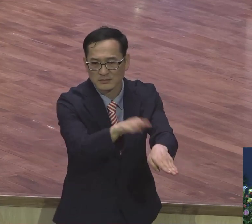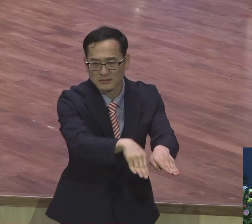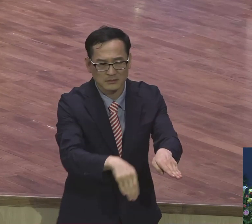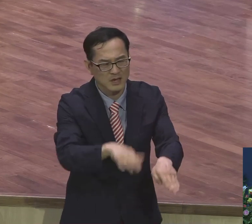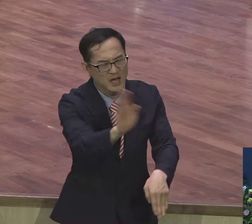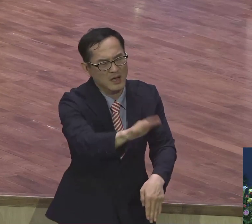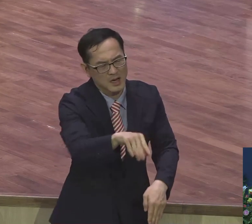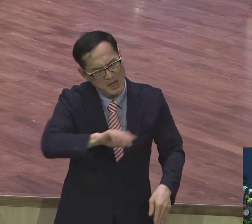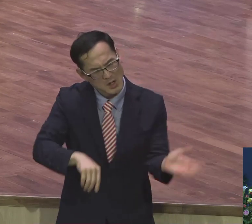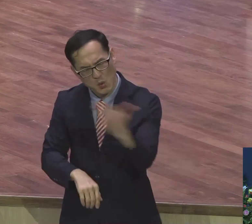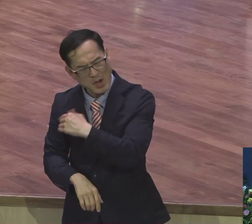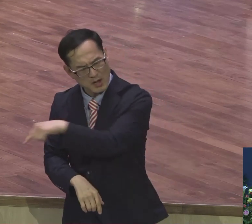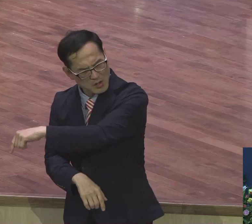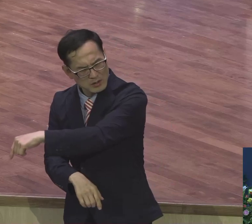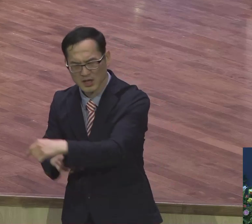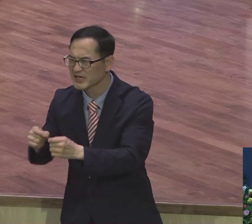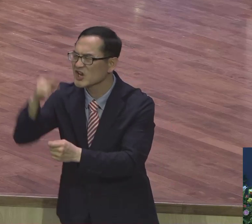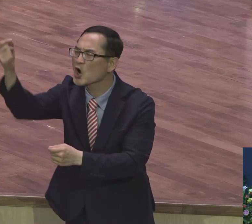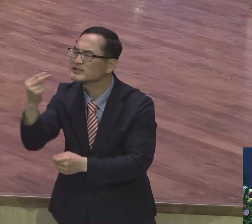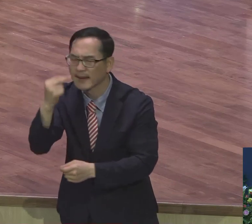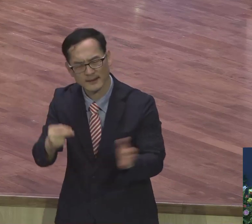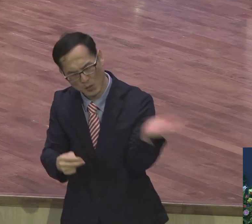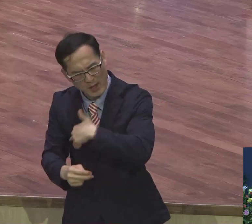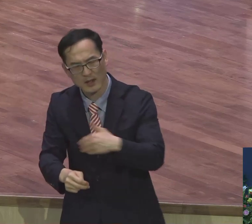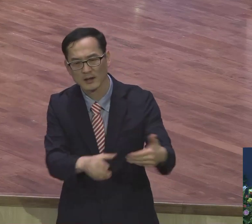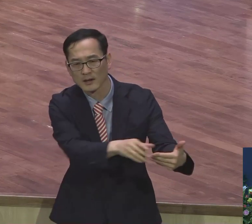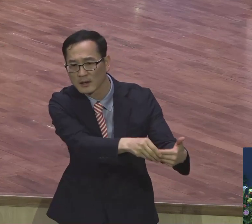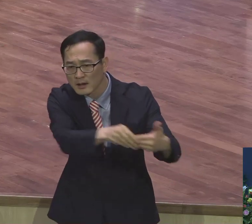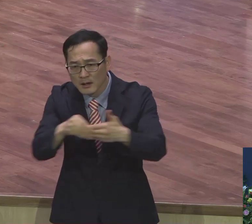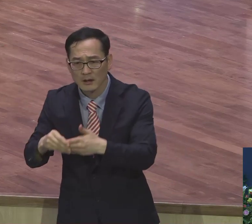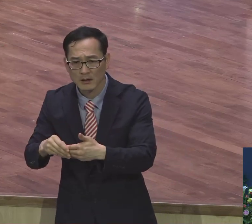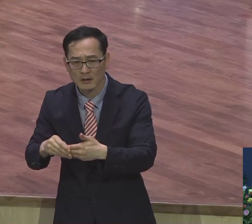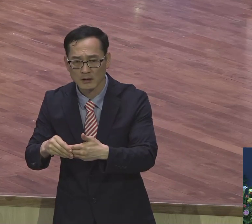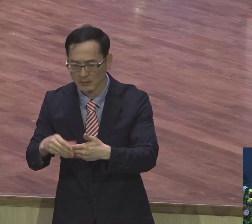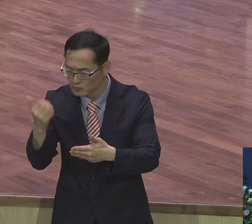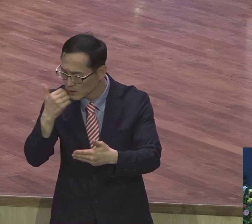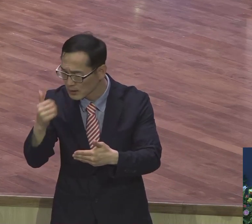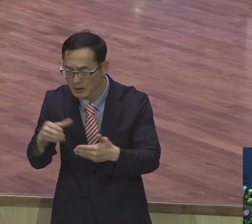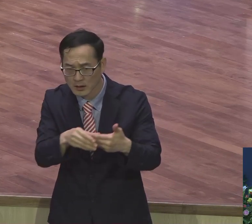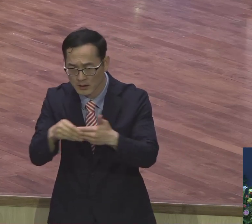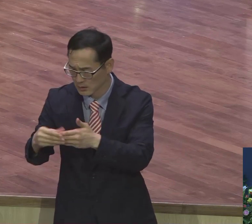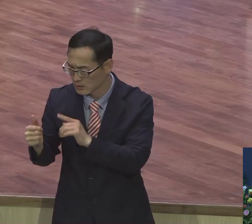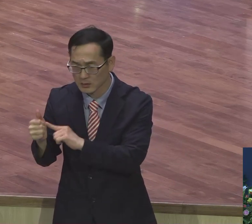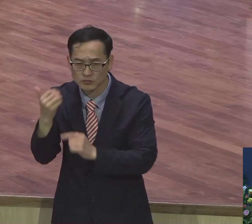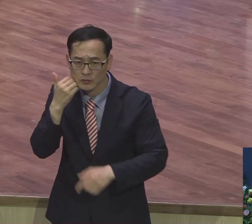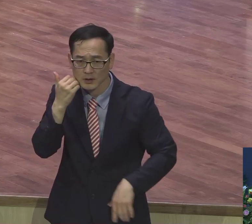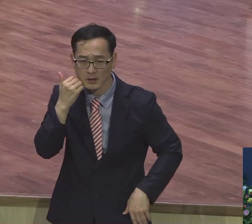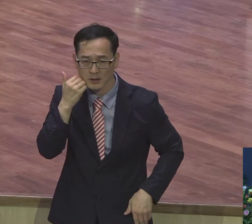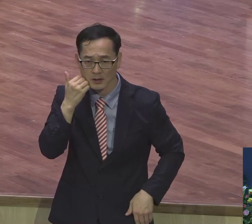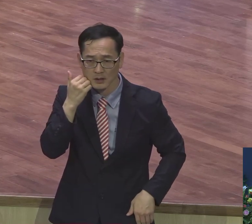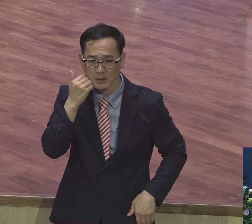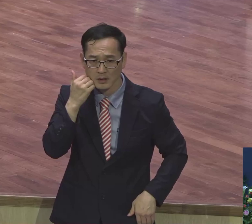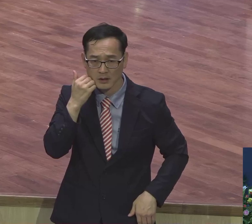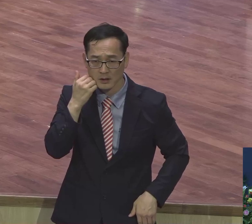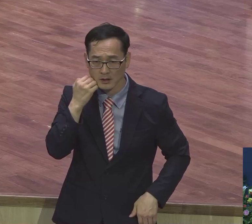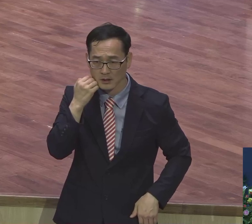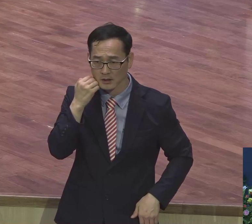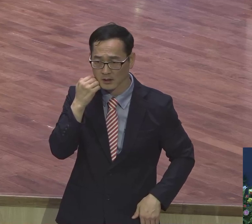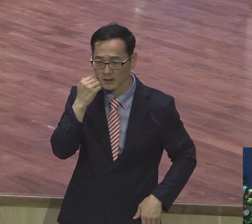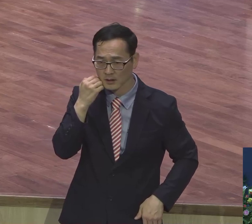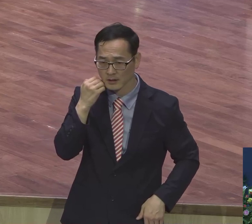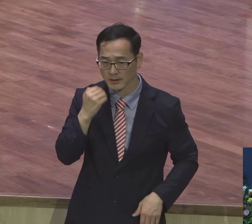길로 정말로 축복의 길로 바꾸어야 되는데 옮겨야 되는데 그 바꾸름을 바꾸려고 하면 바꾸어 줄 사람이셔야 돼.